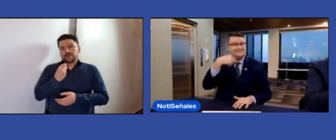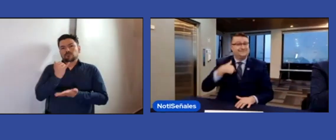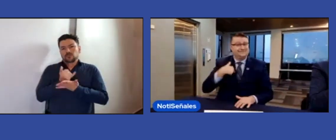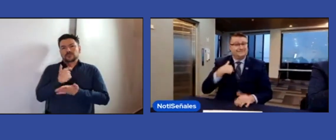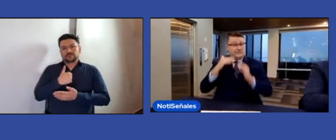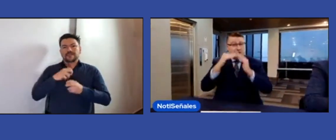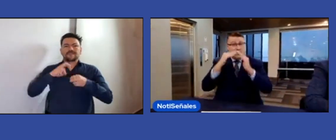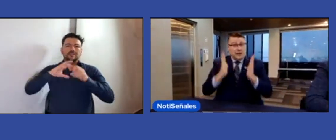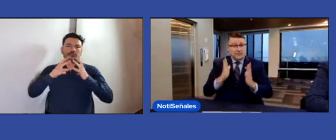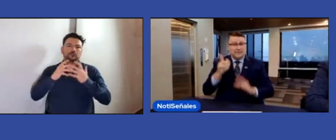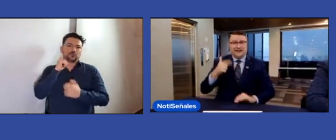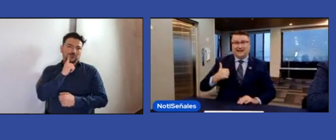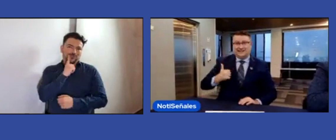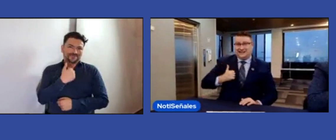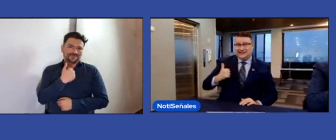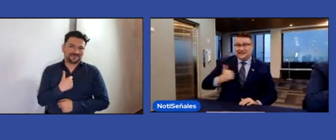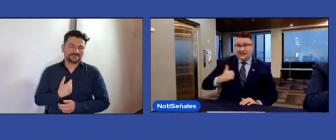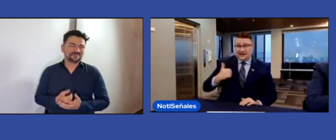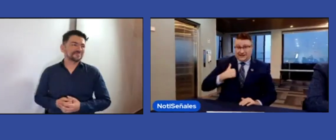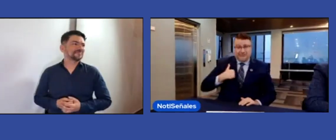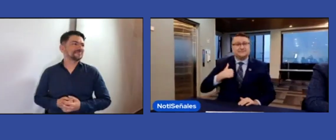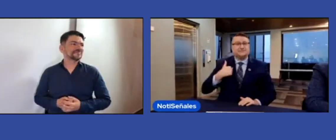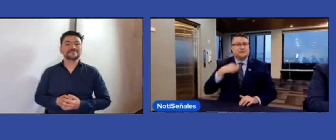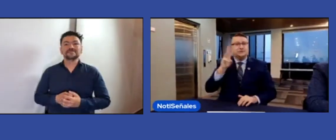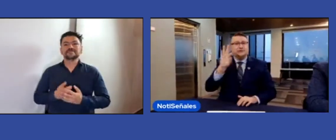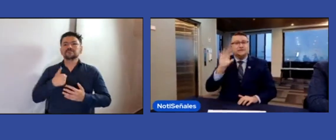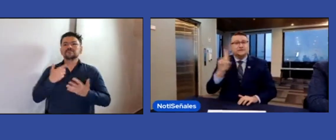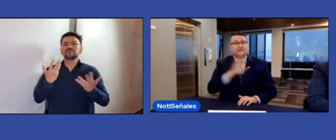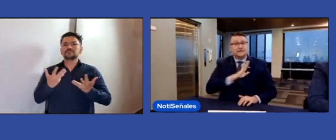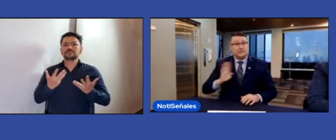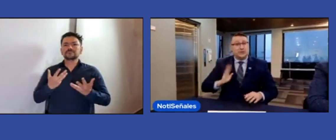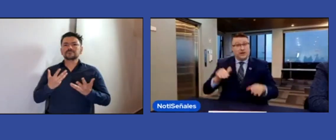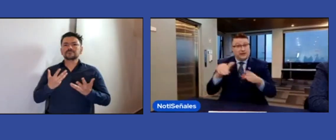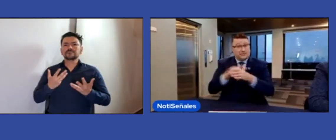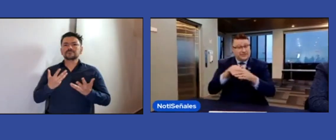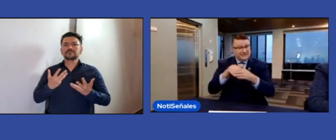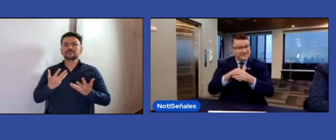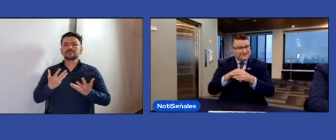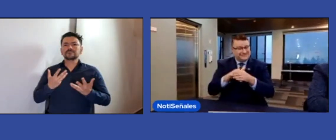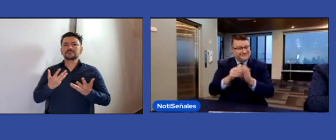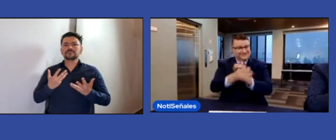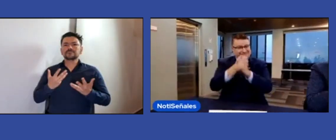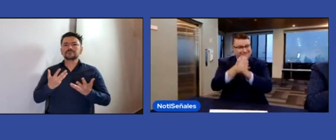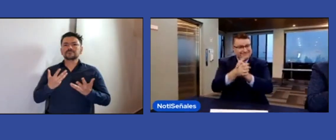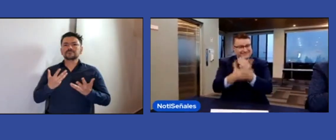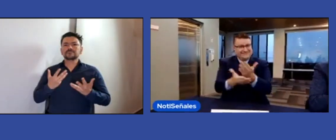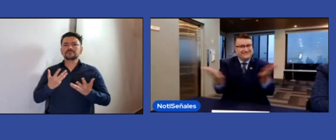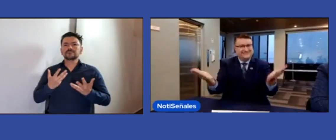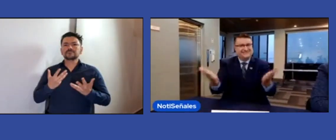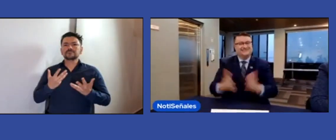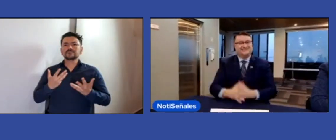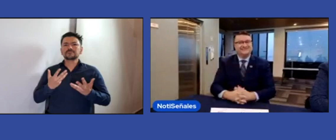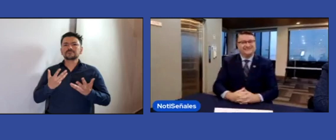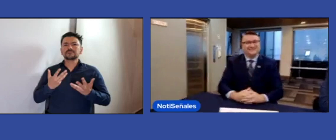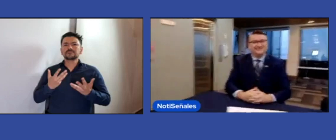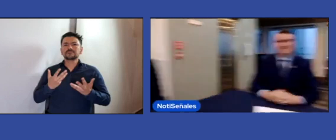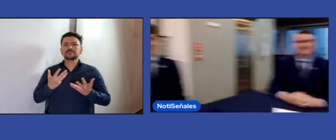Hola, soy Francesco. Vivo en Canadá y soy miembro de la junta de la Federación Mundial de Sordos. Un saludo.